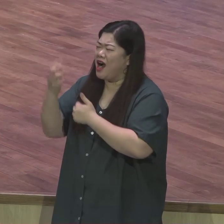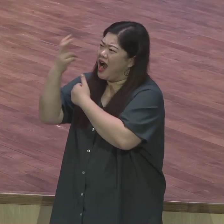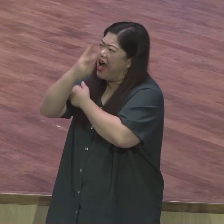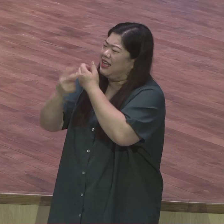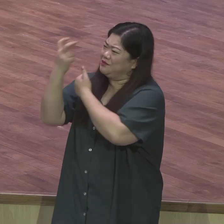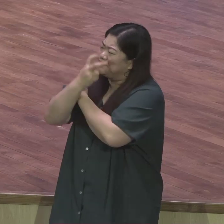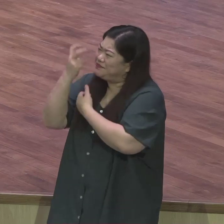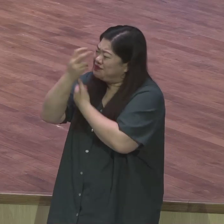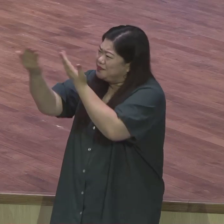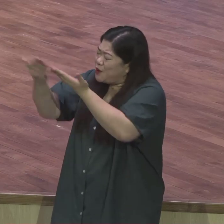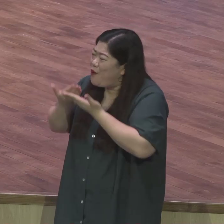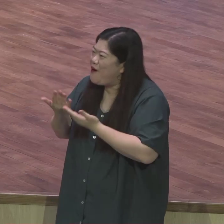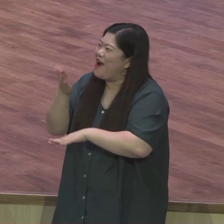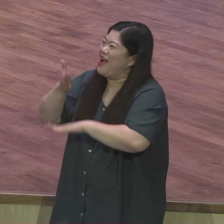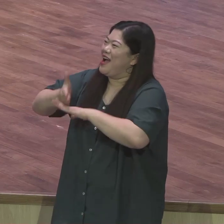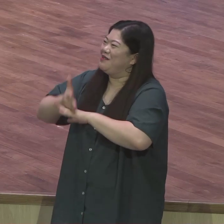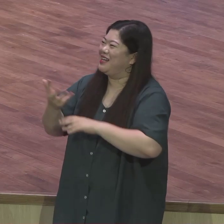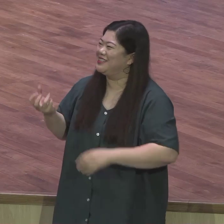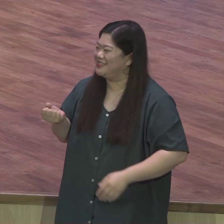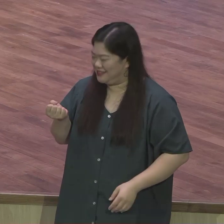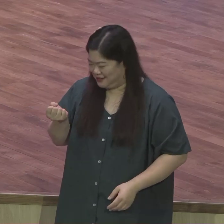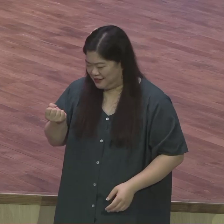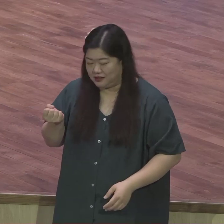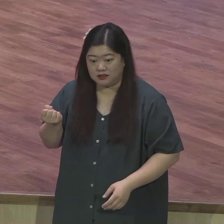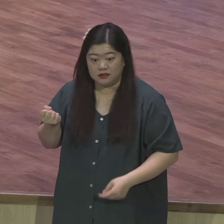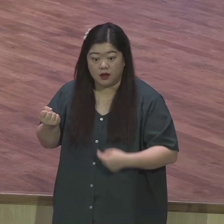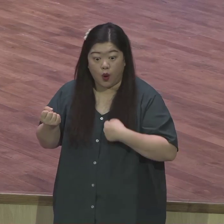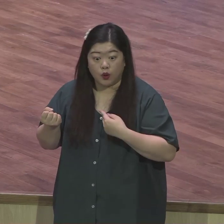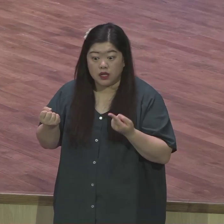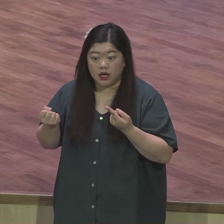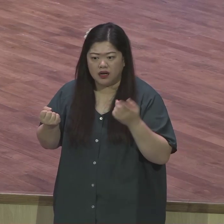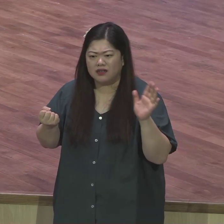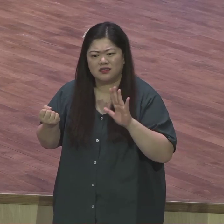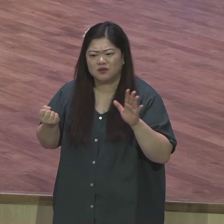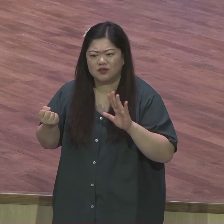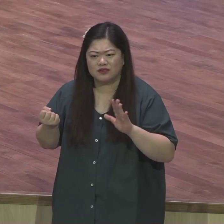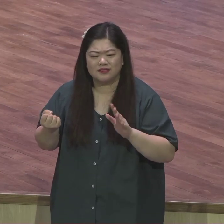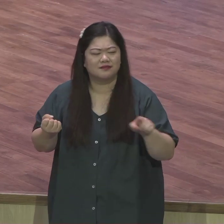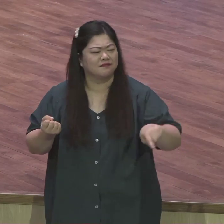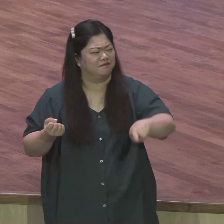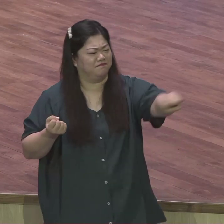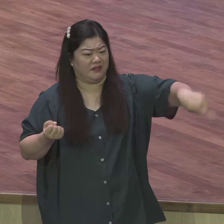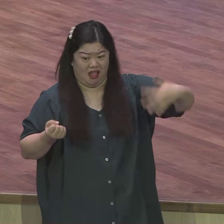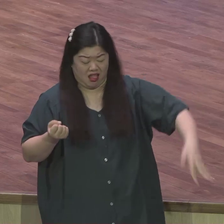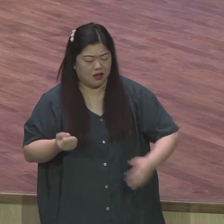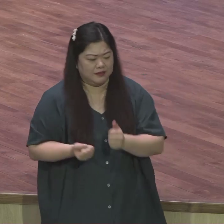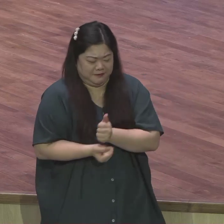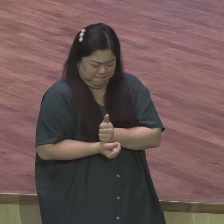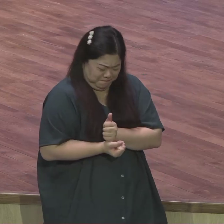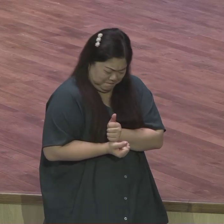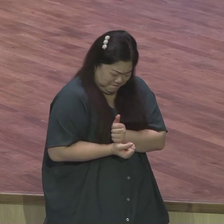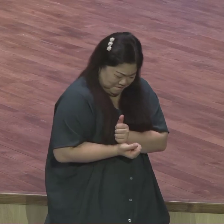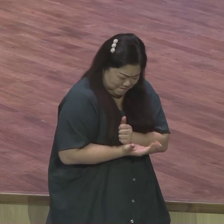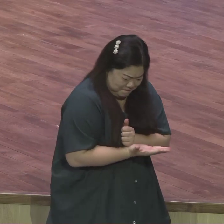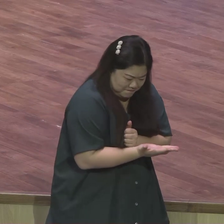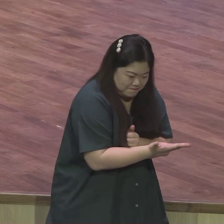영경의 모든 성도들 나 혼자 구원받은 것으로 절대 만족하지 마시고 또 다른 영혼을 살리기 위해서